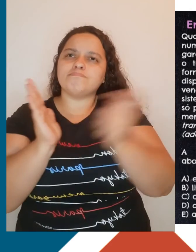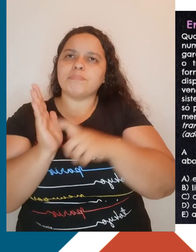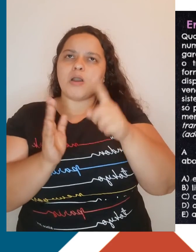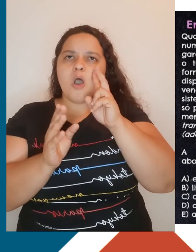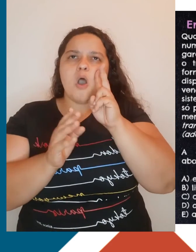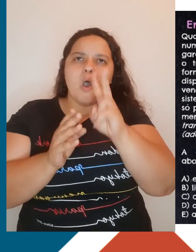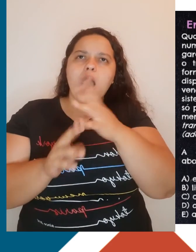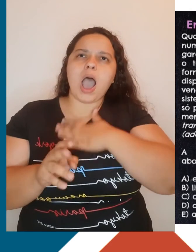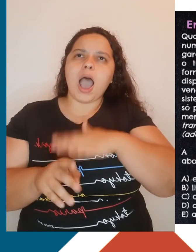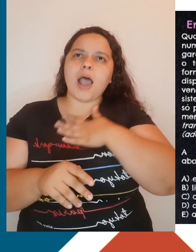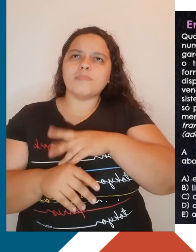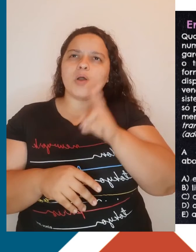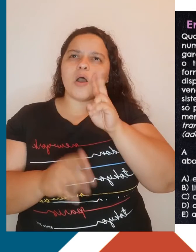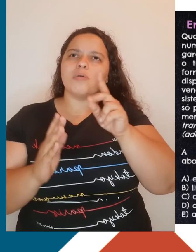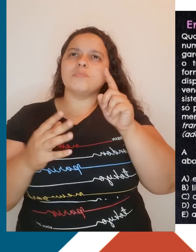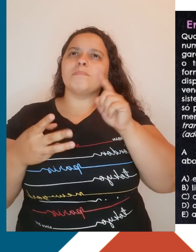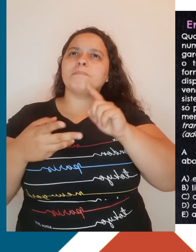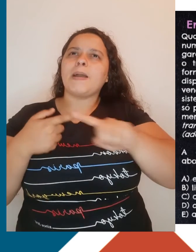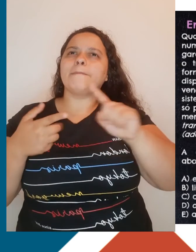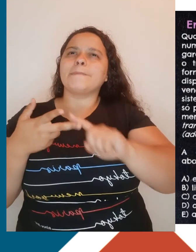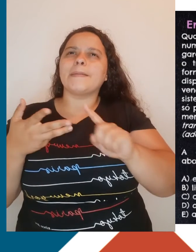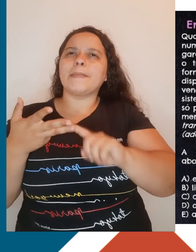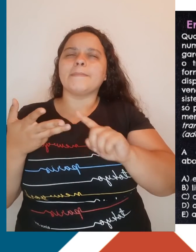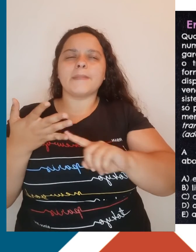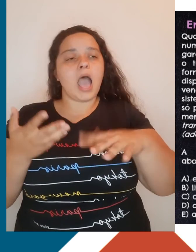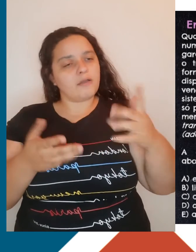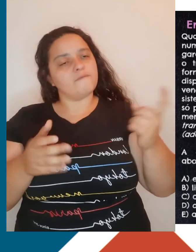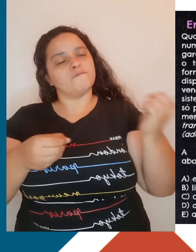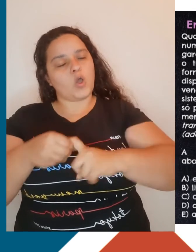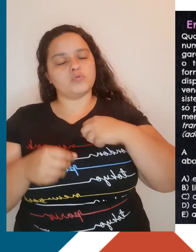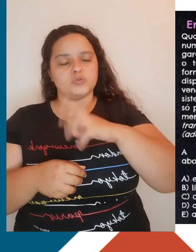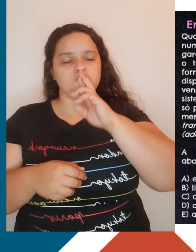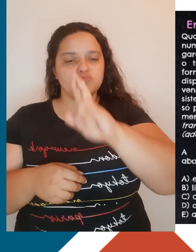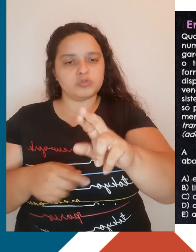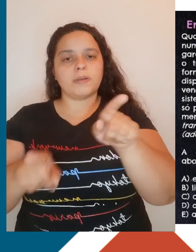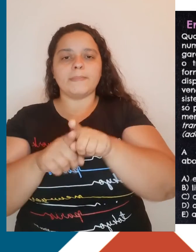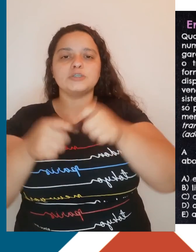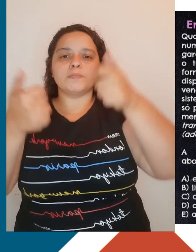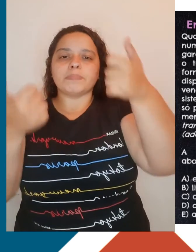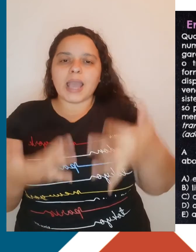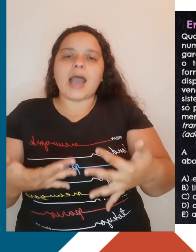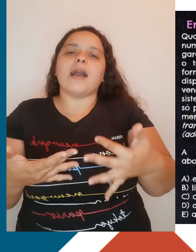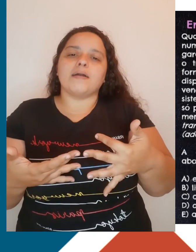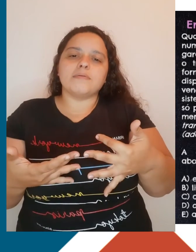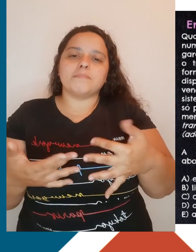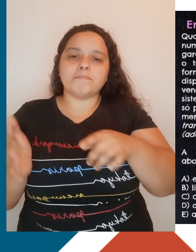opções e volta para eu dar a resposta para você explicar as respostas incorretas também.